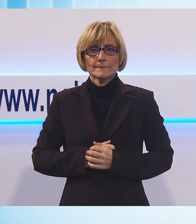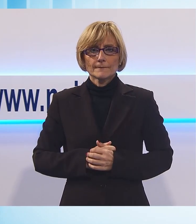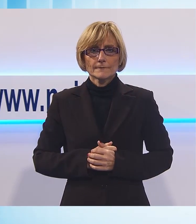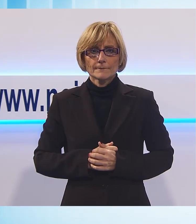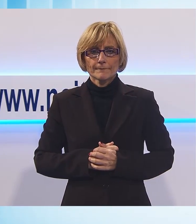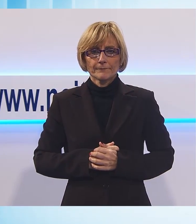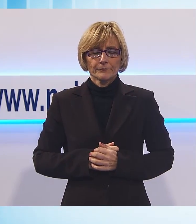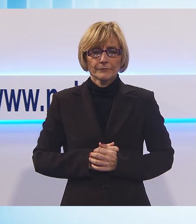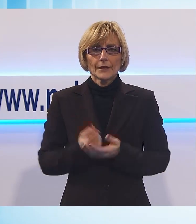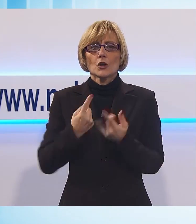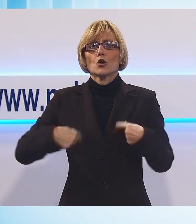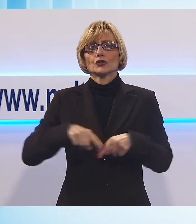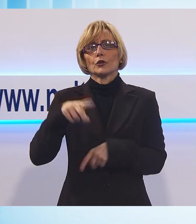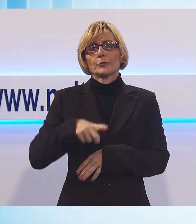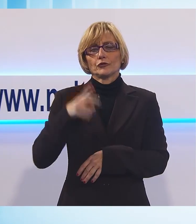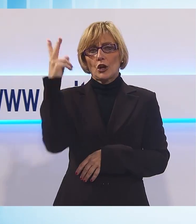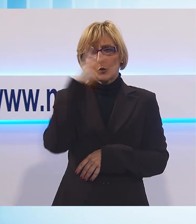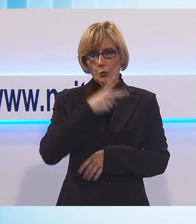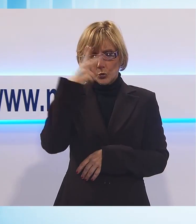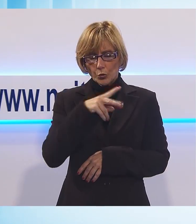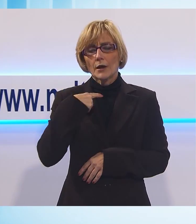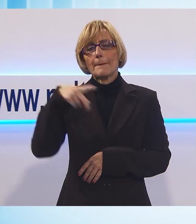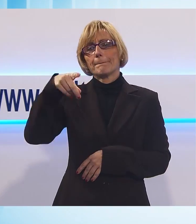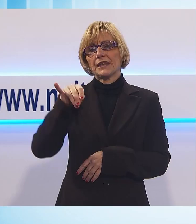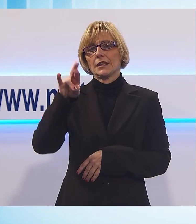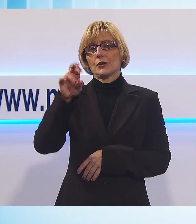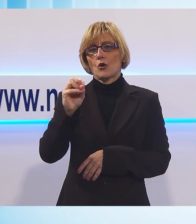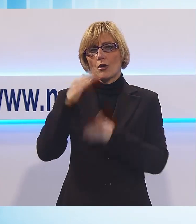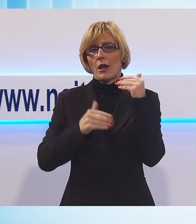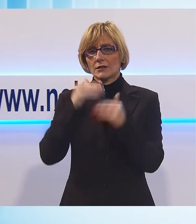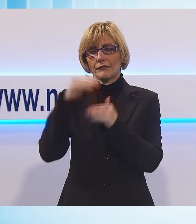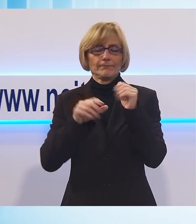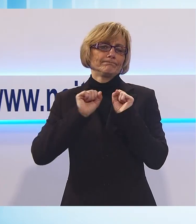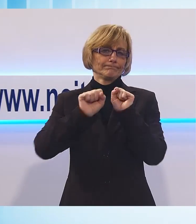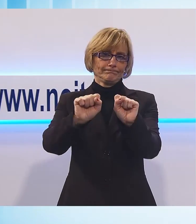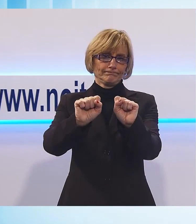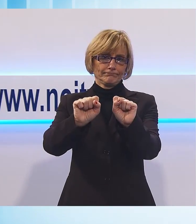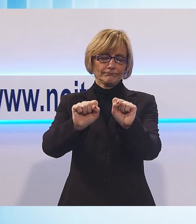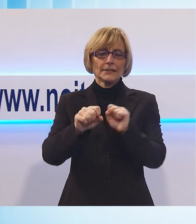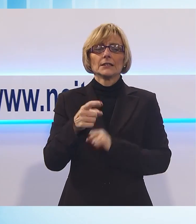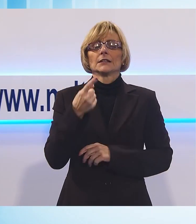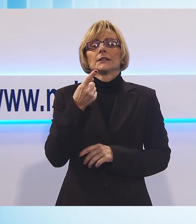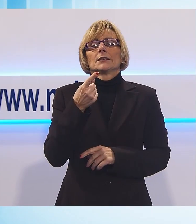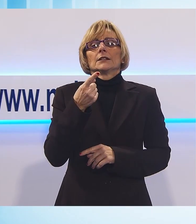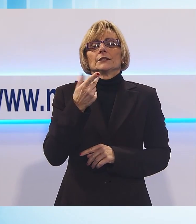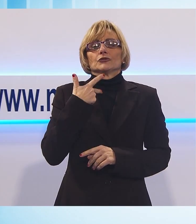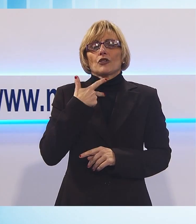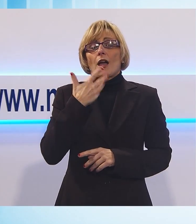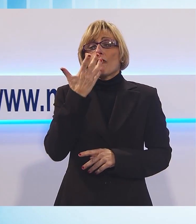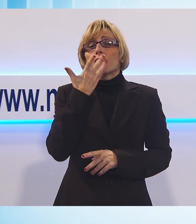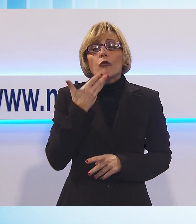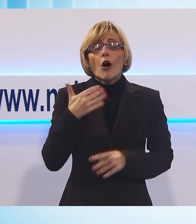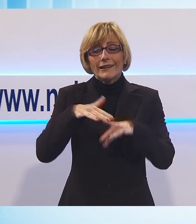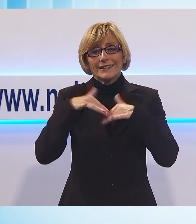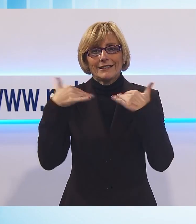Il Consiglio Provinciale di Lucca respinge l'idea del piro gasificatore alla KME, approvata una mozione per creare un tavolo